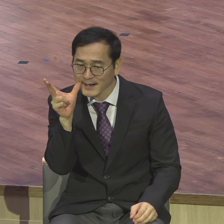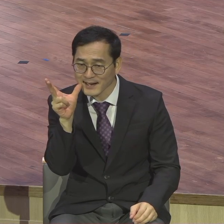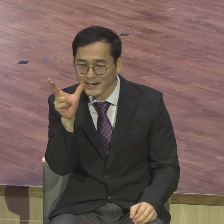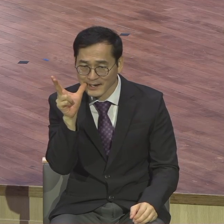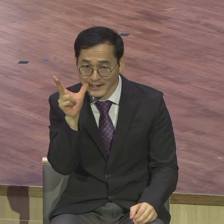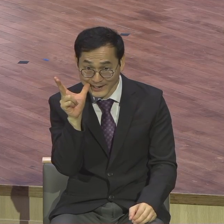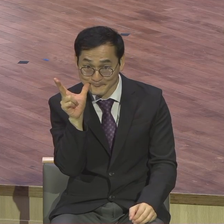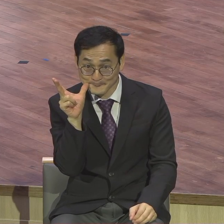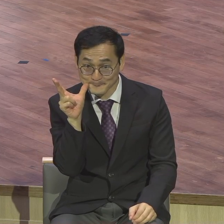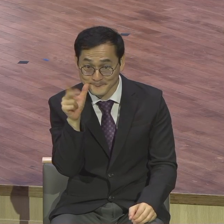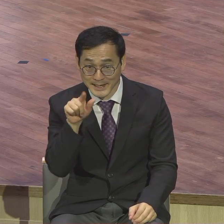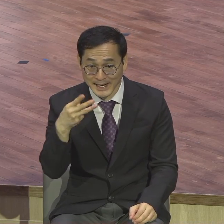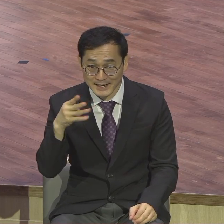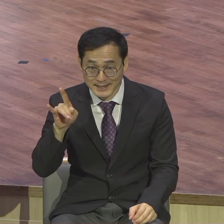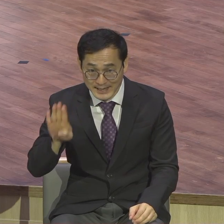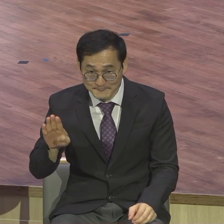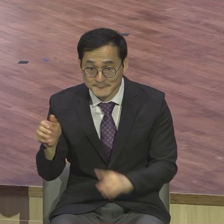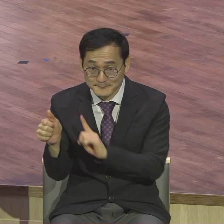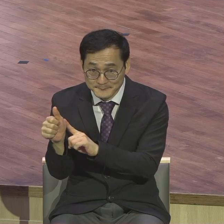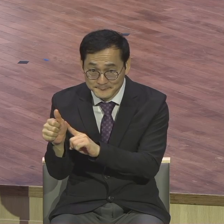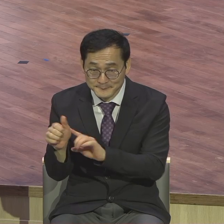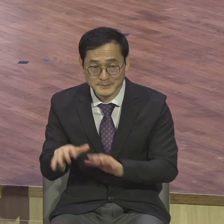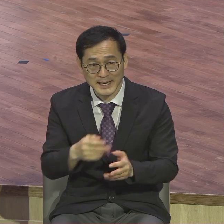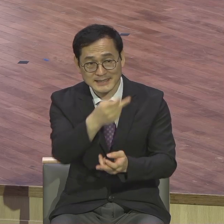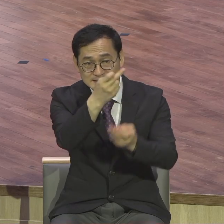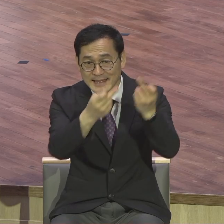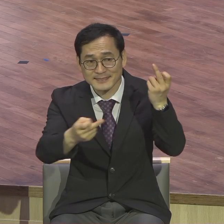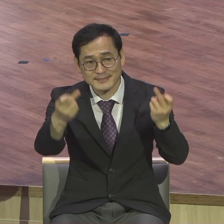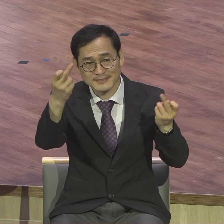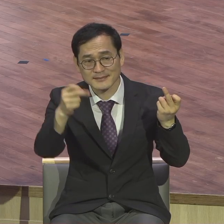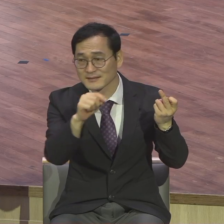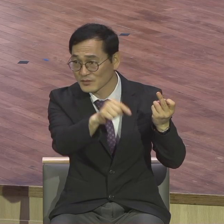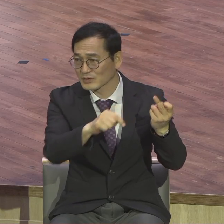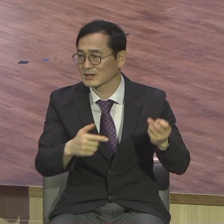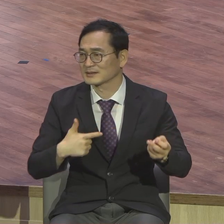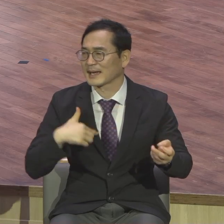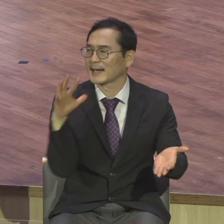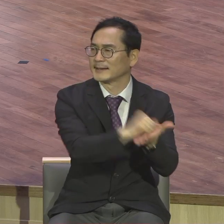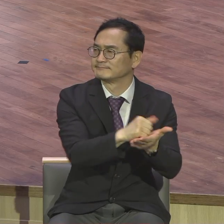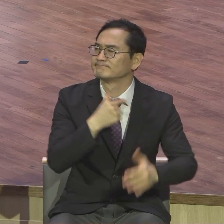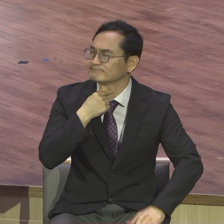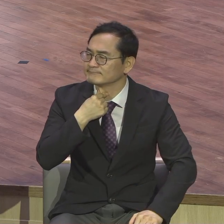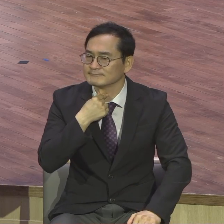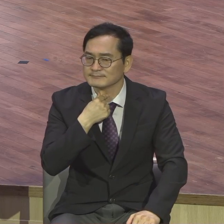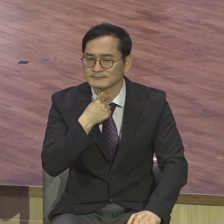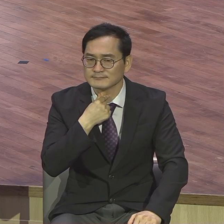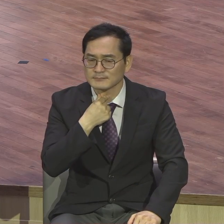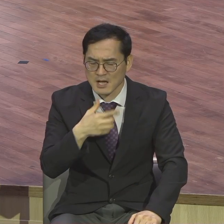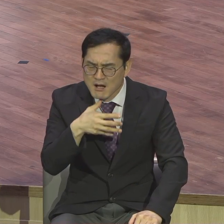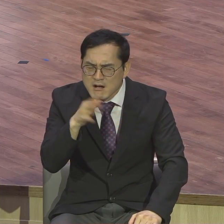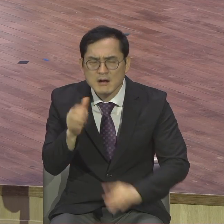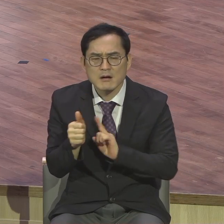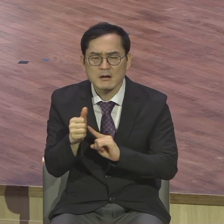주소 나이도 많은데 엄청난 난공불락의